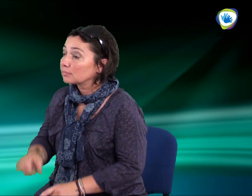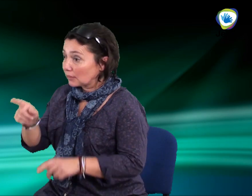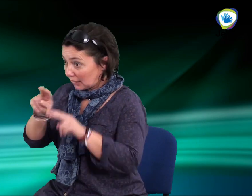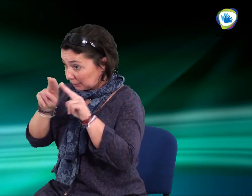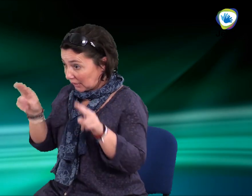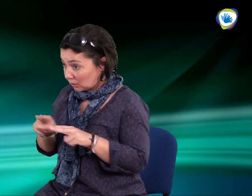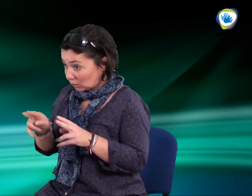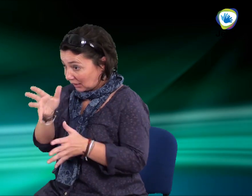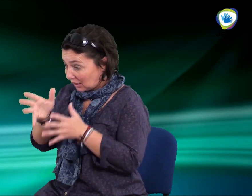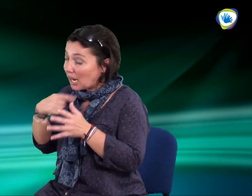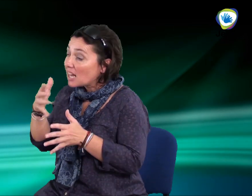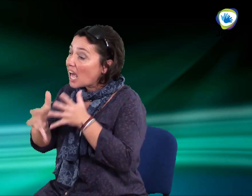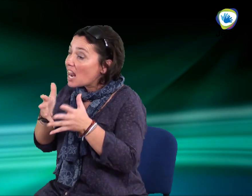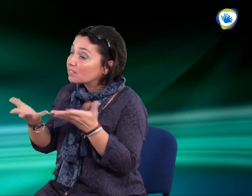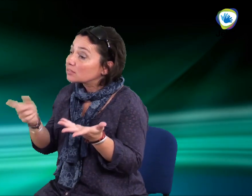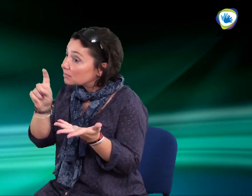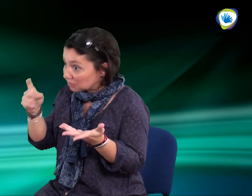A nemzetközi jelnyelve mi a helyzet?